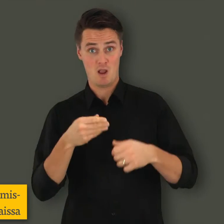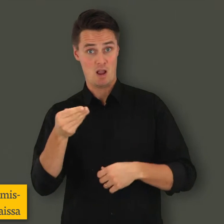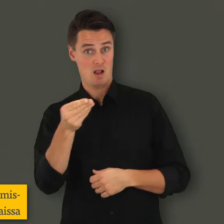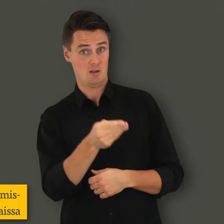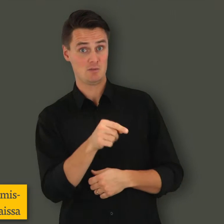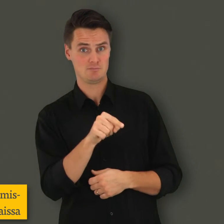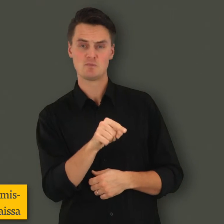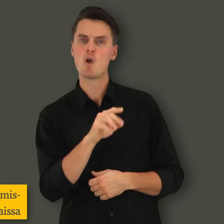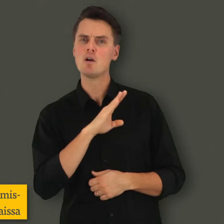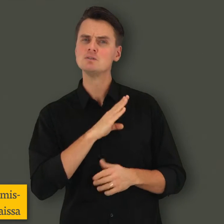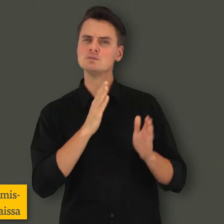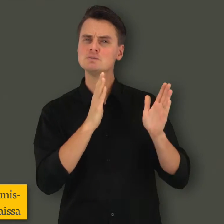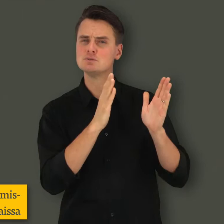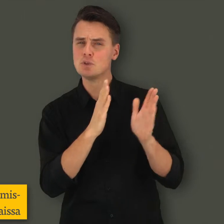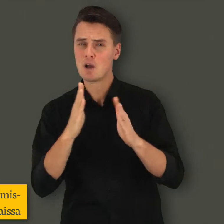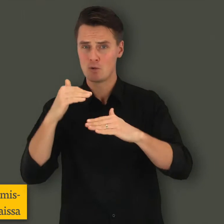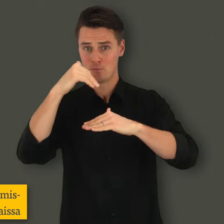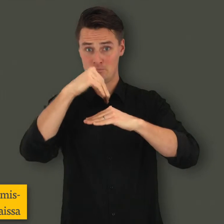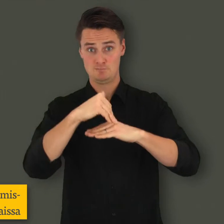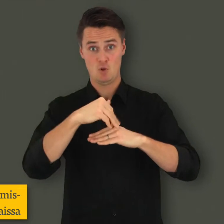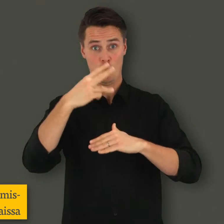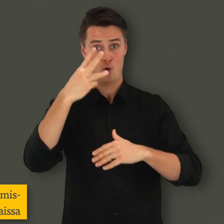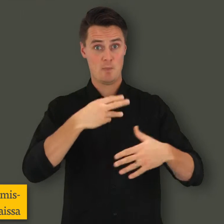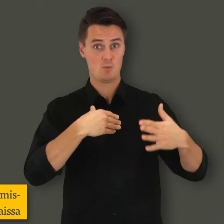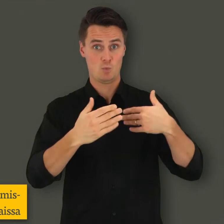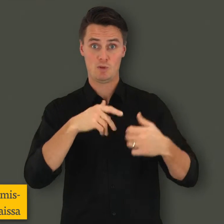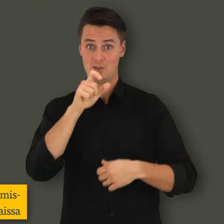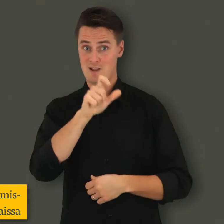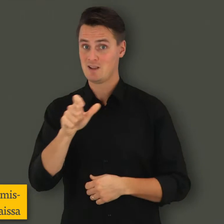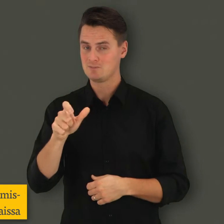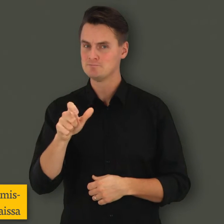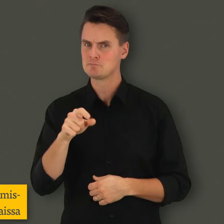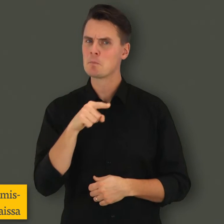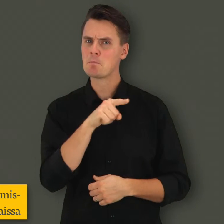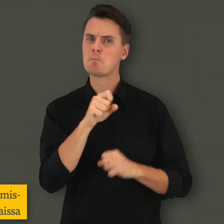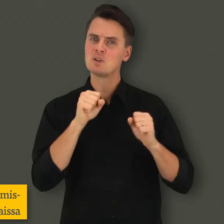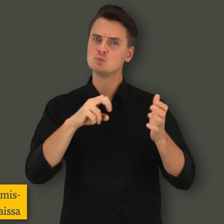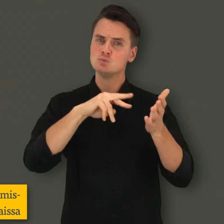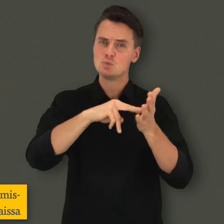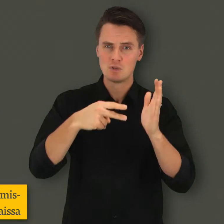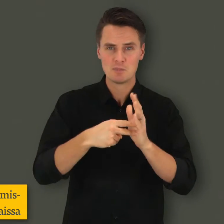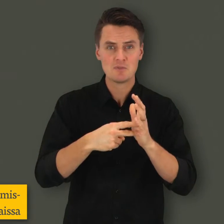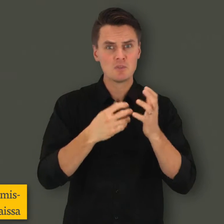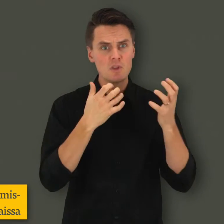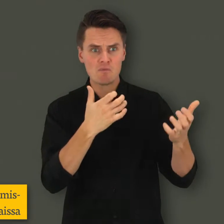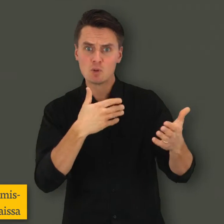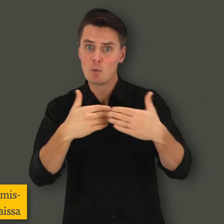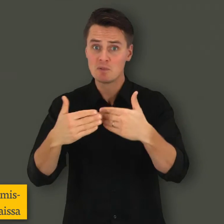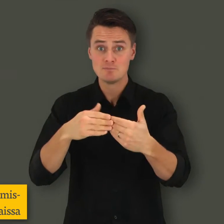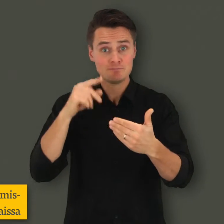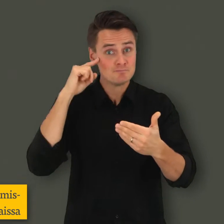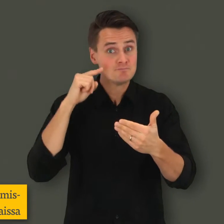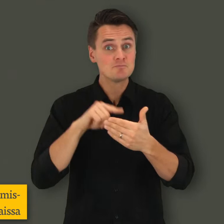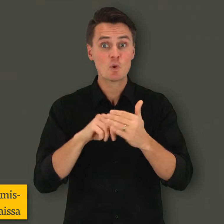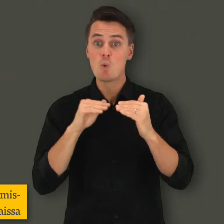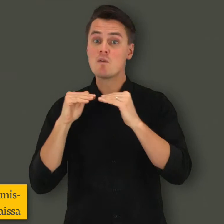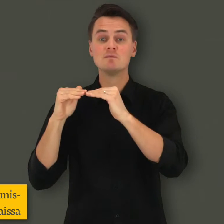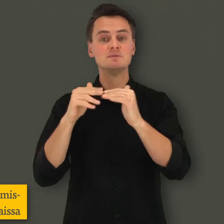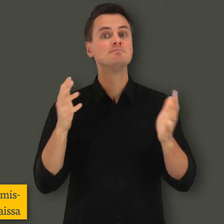Työnantajalla, jonka palveluksessa on säännöllisesti vähintään 30 henkilöä, on oltava suunnitelma